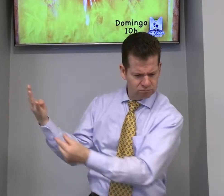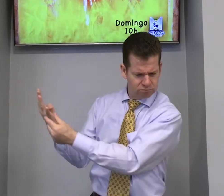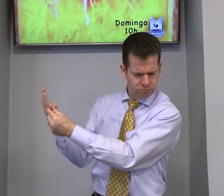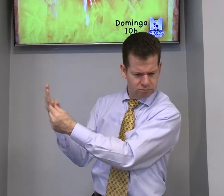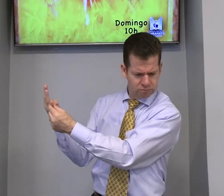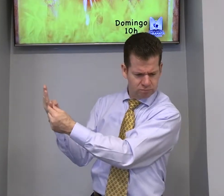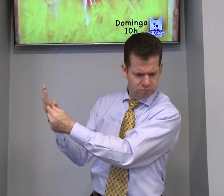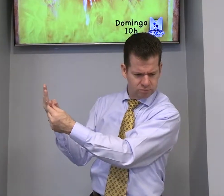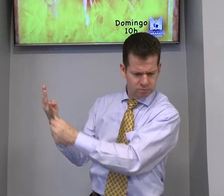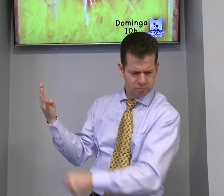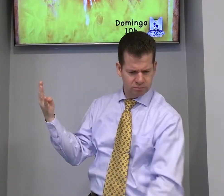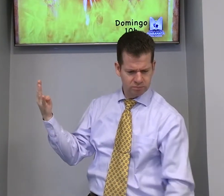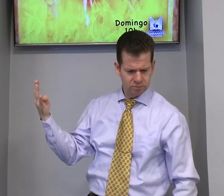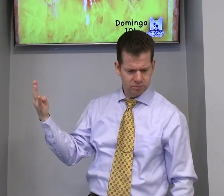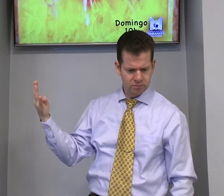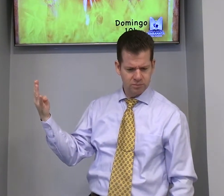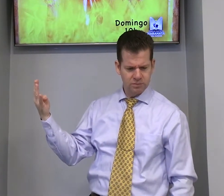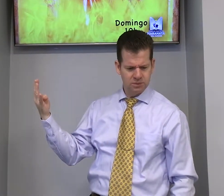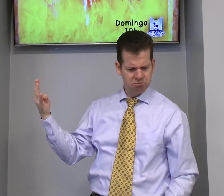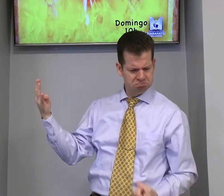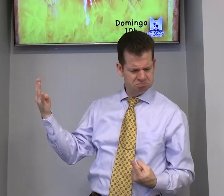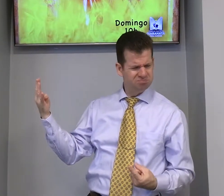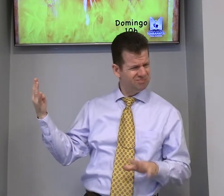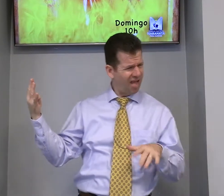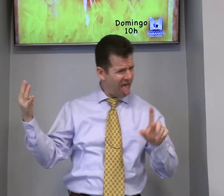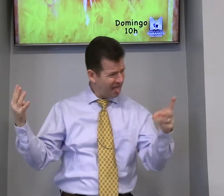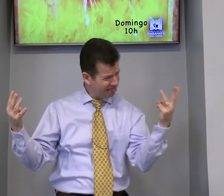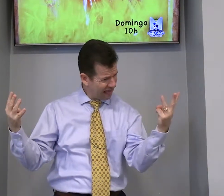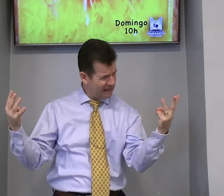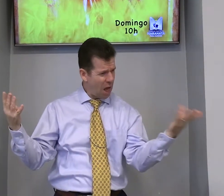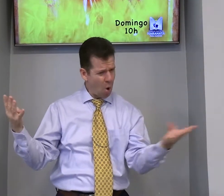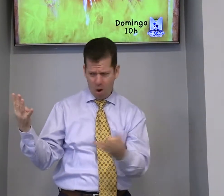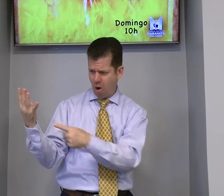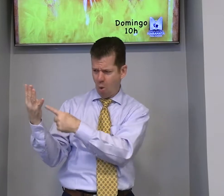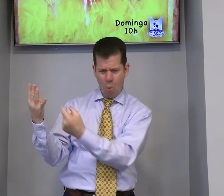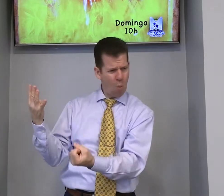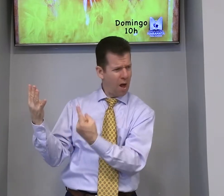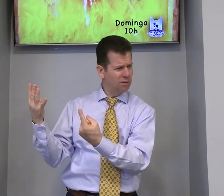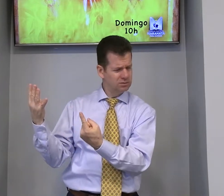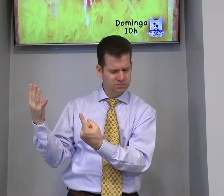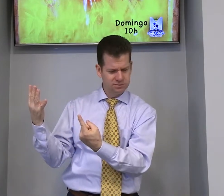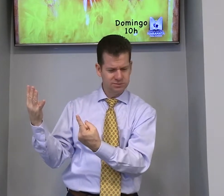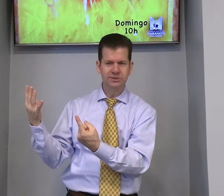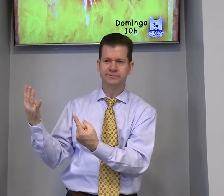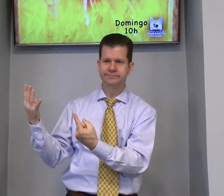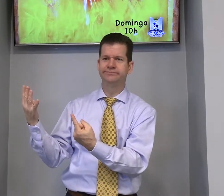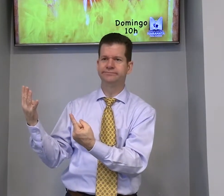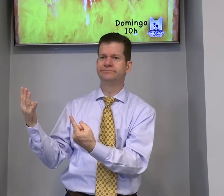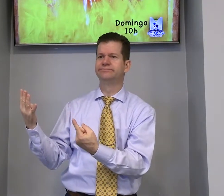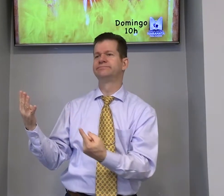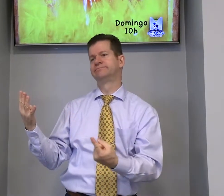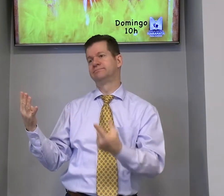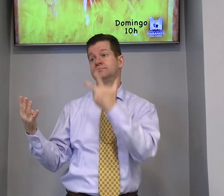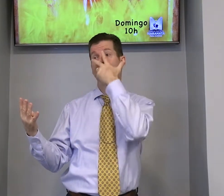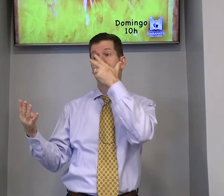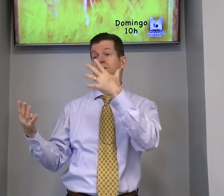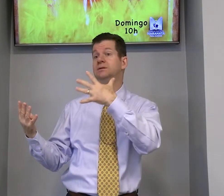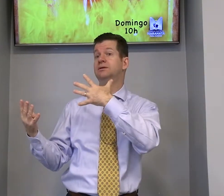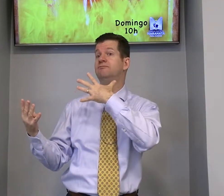fornalha de fogo e esse quarto jogou três, mas de onde vem esse